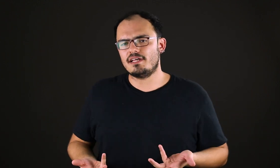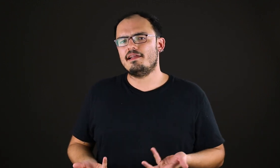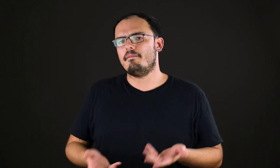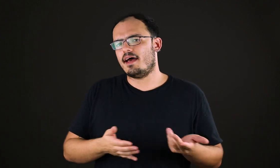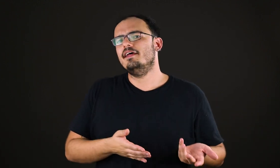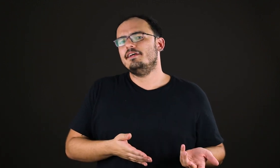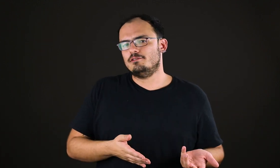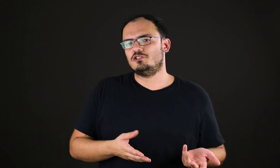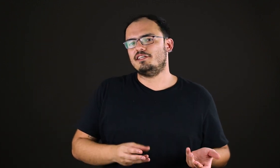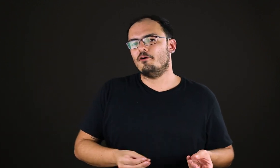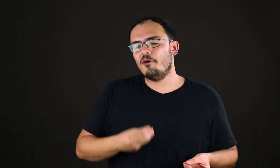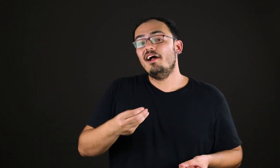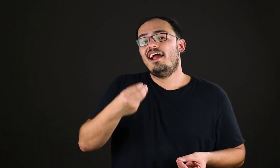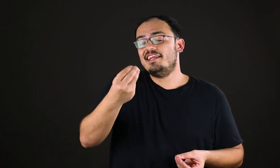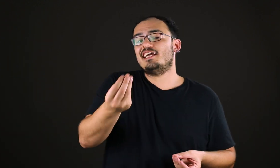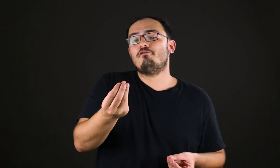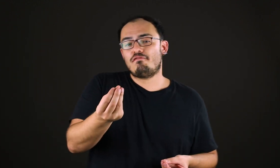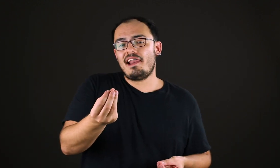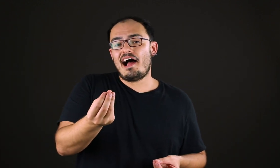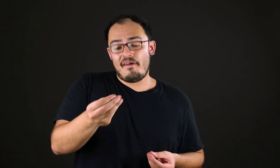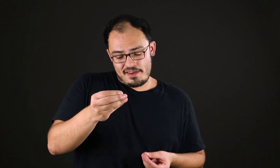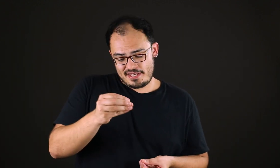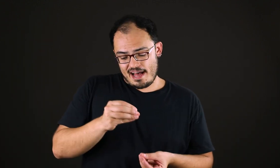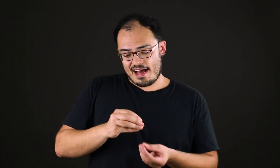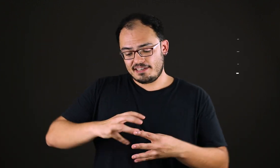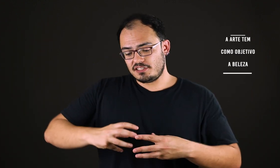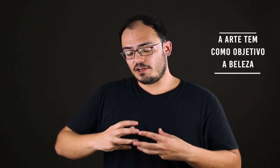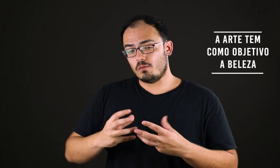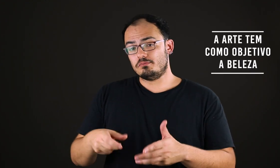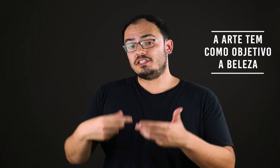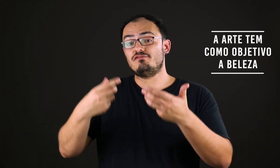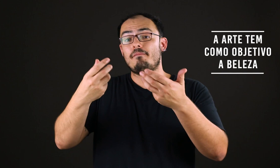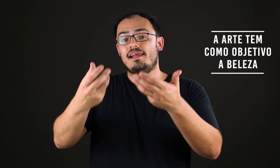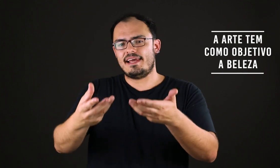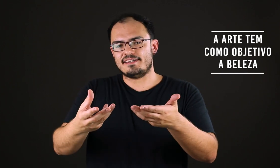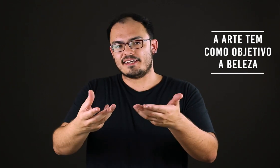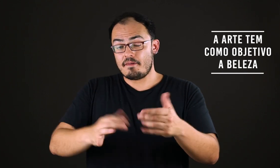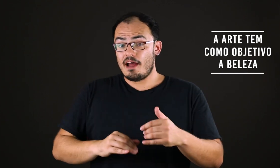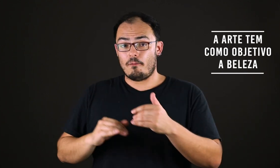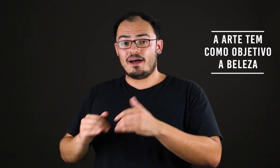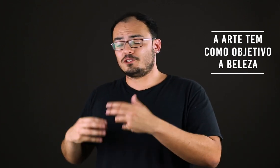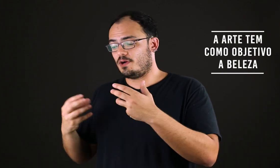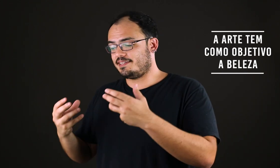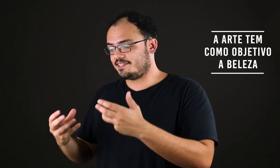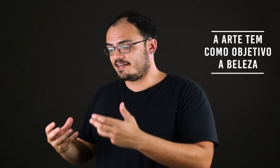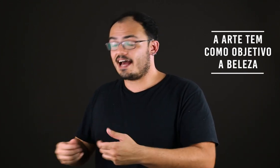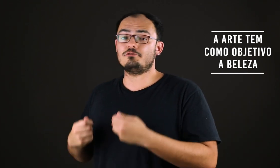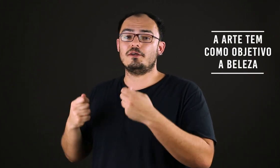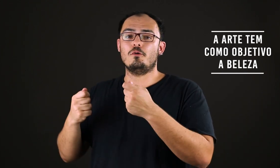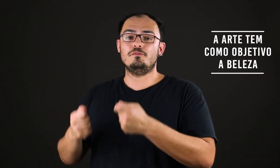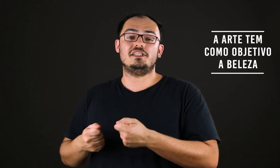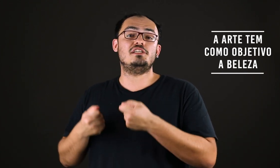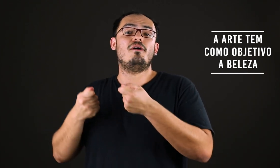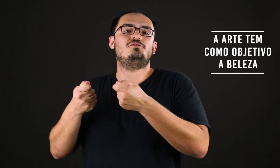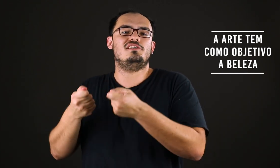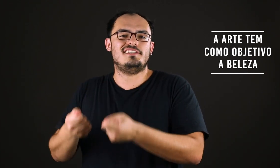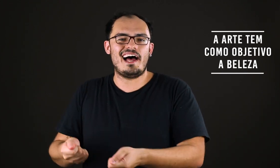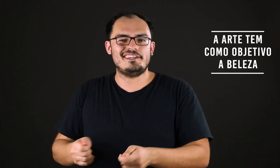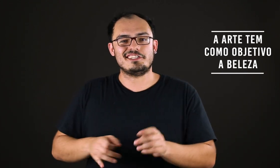do D'Alembert e do Diderot, eles já vão falar que a arte tem como objetivo a beleza, ao passo que o artesanato tem como objetivo a utilidade.